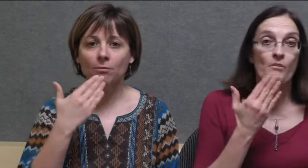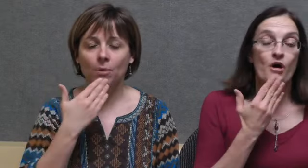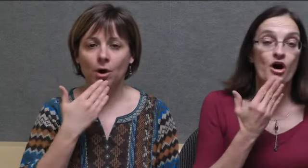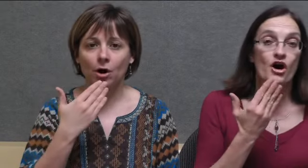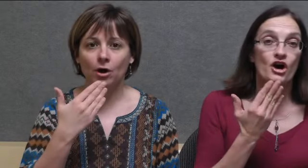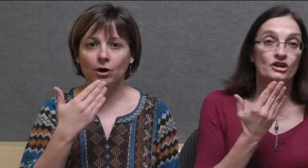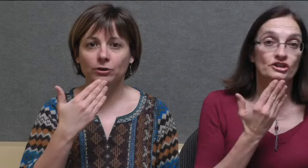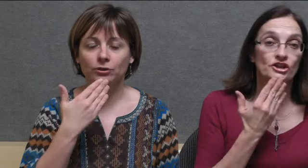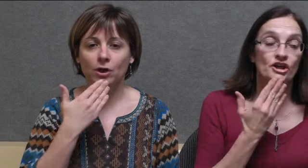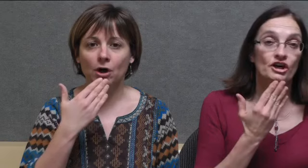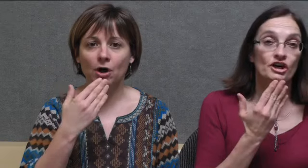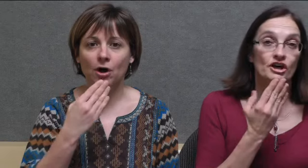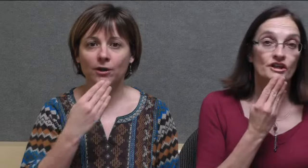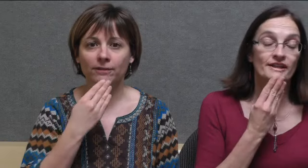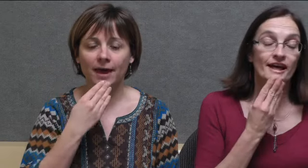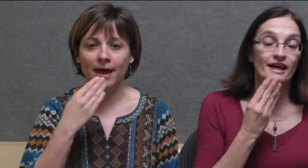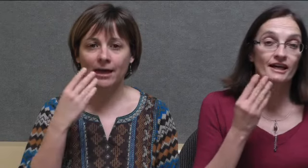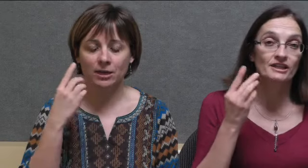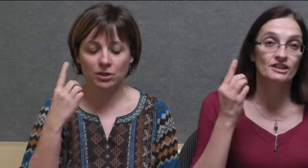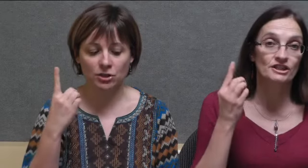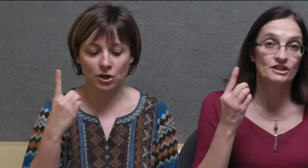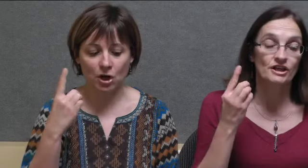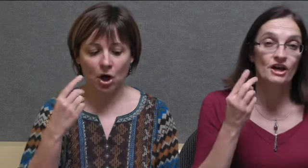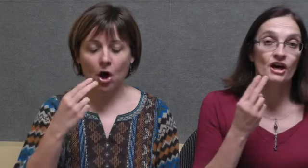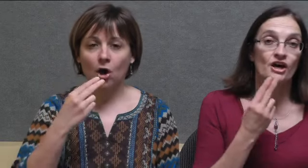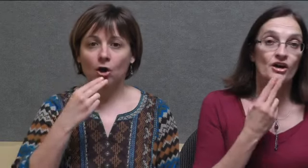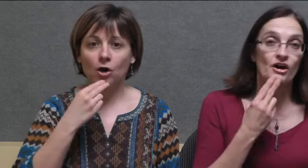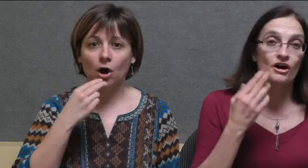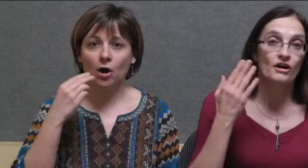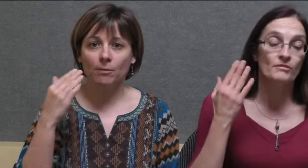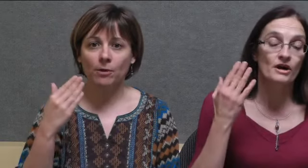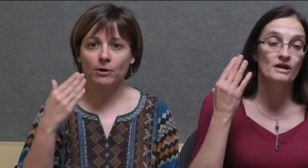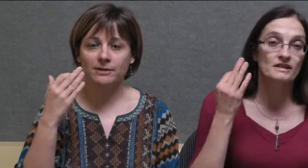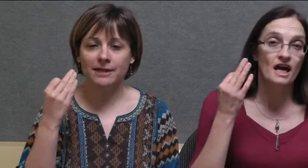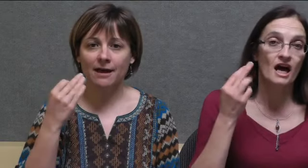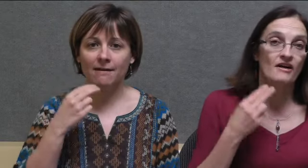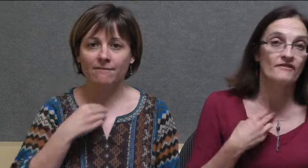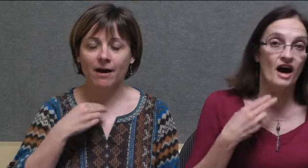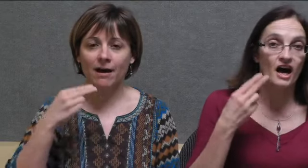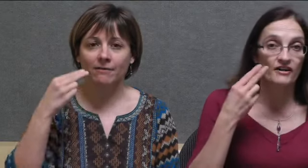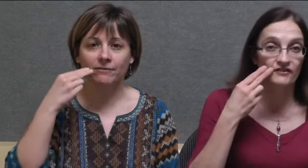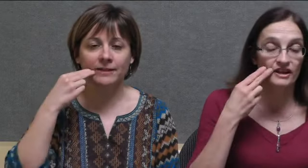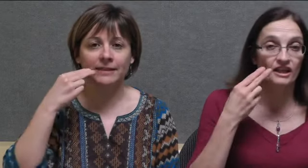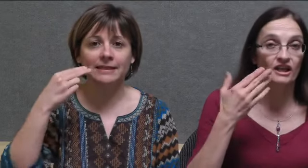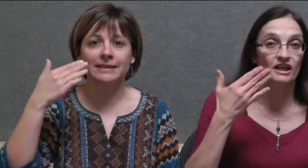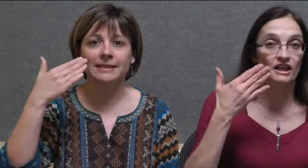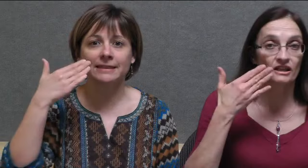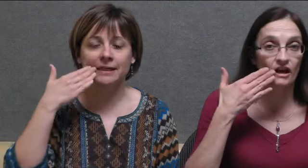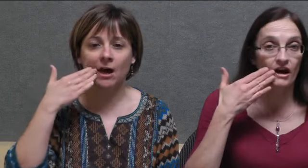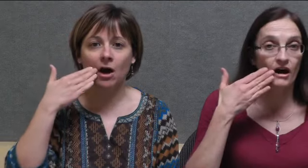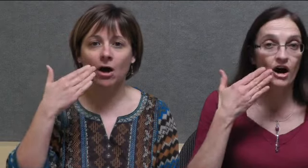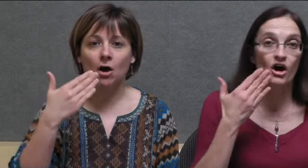motoneige, comme ça va vite en